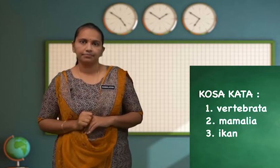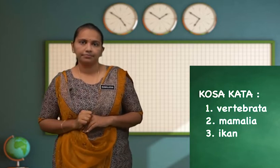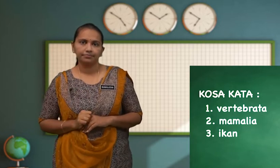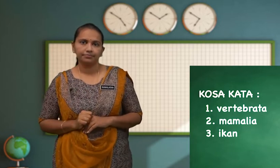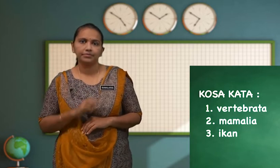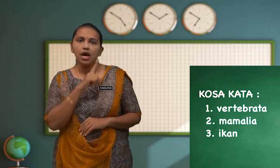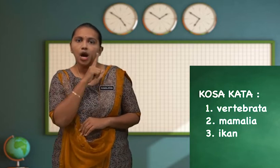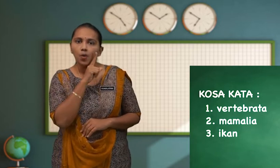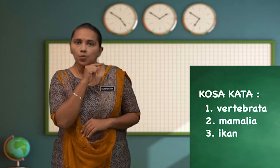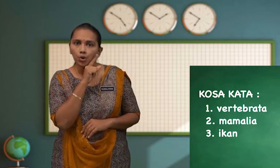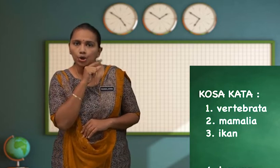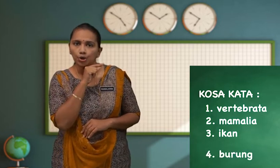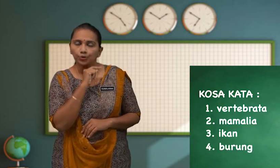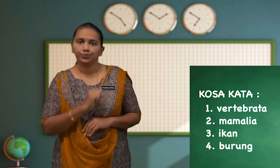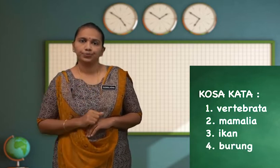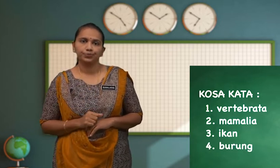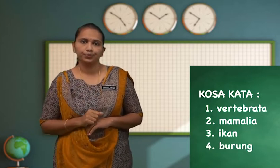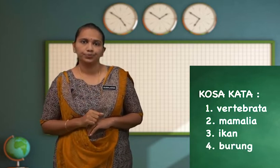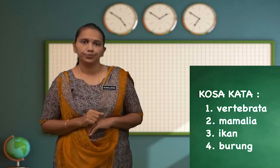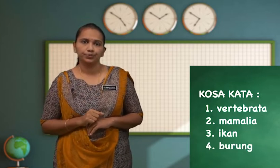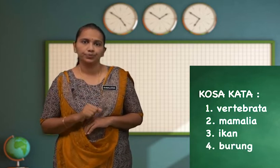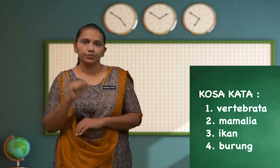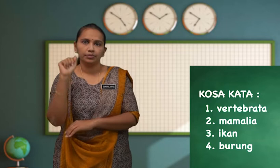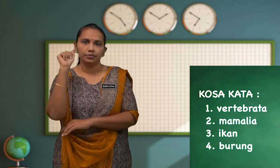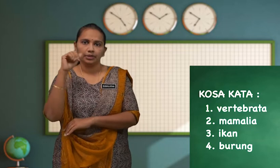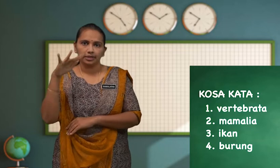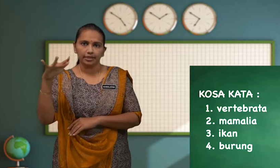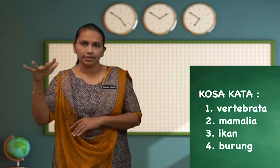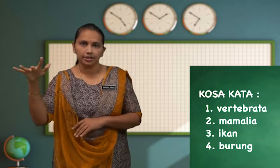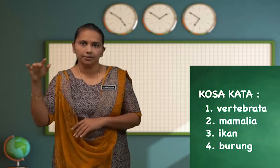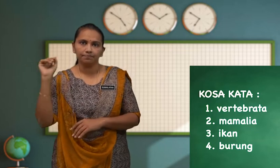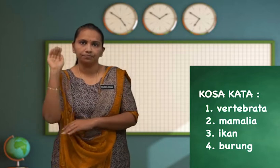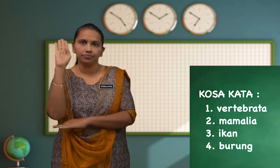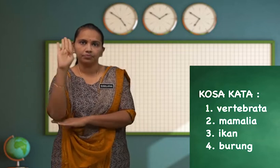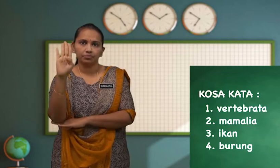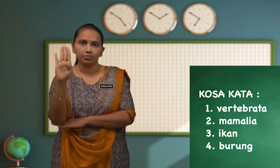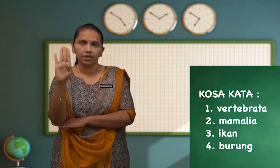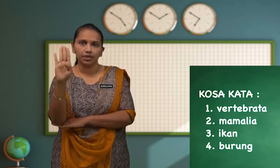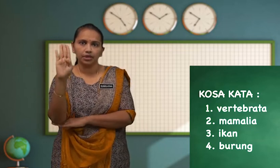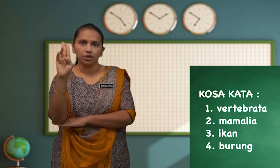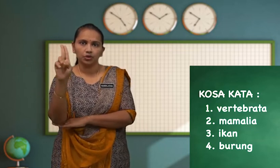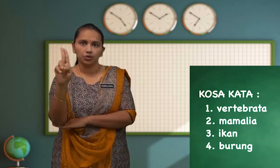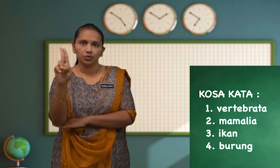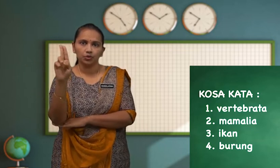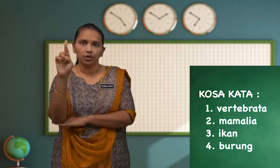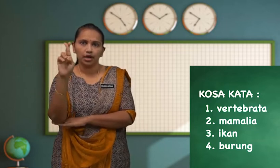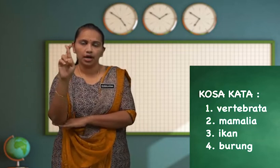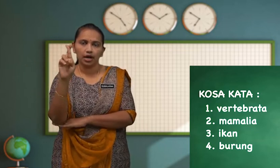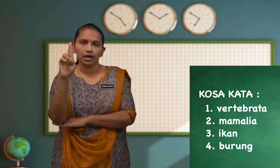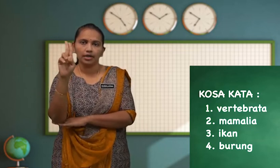Burung Kita eja B-U-R